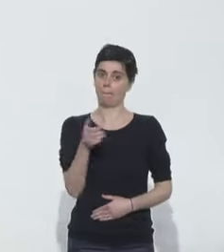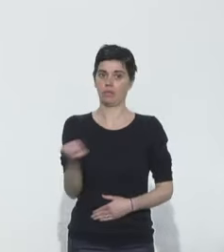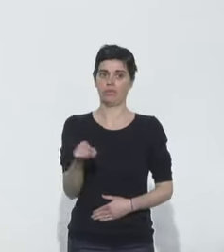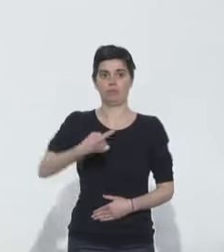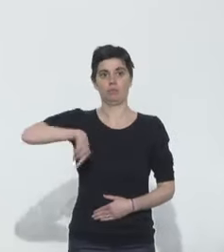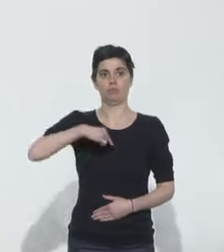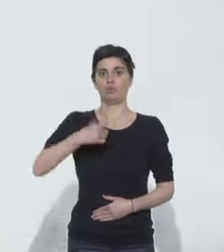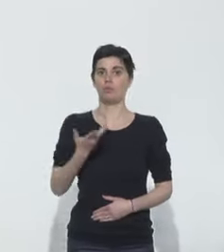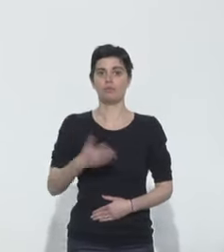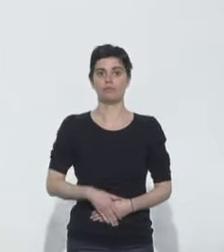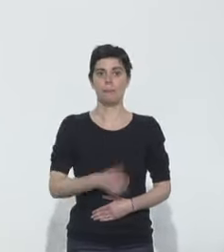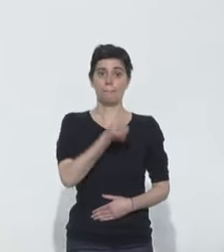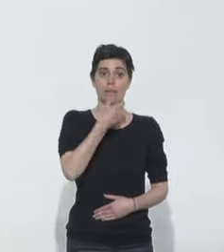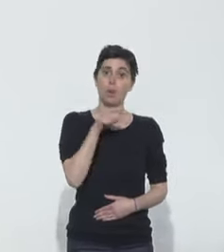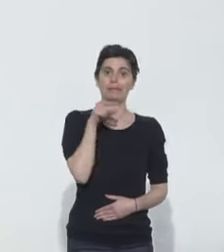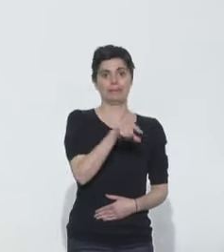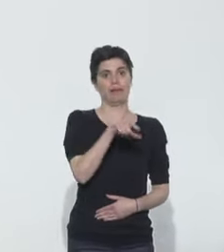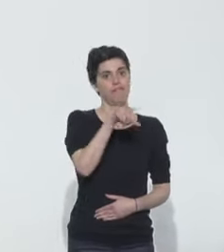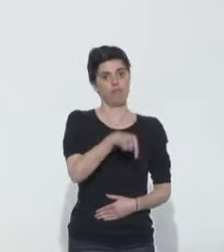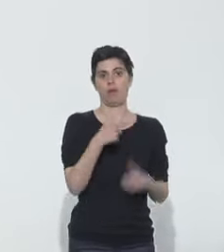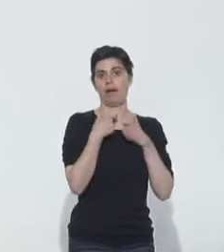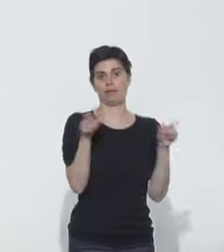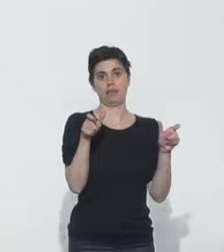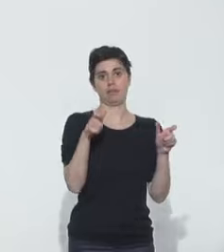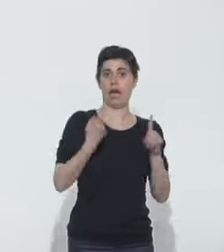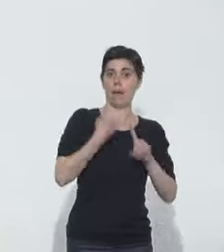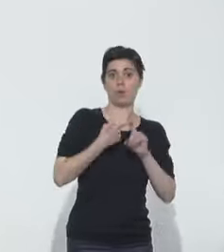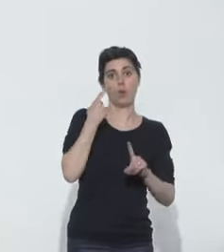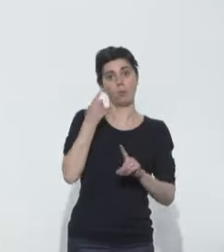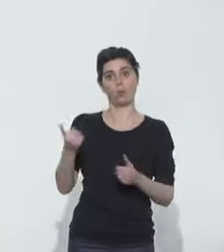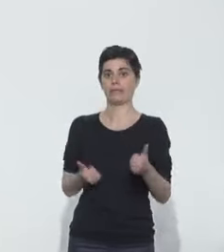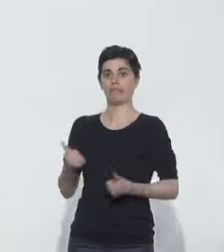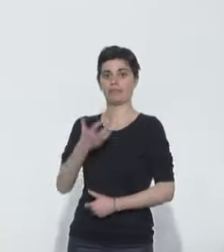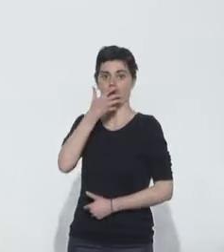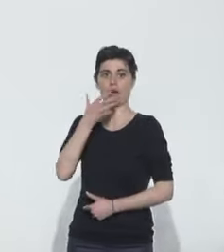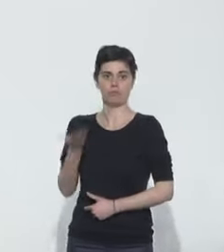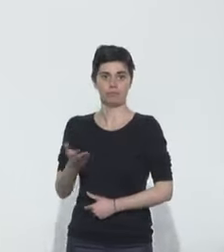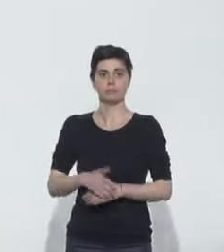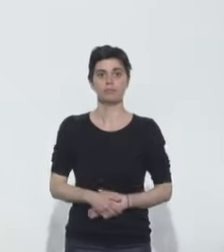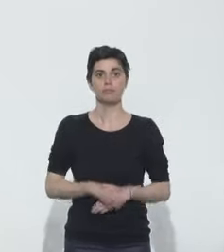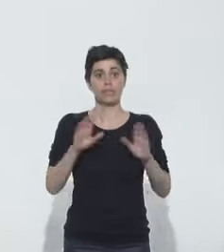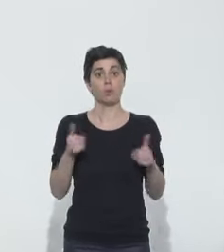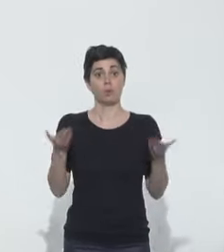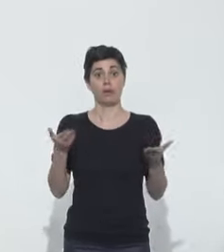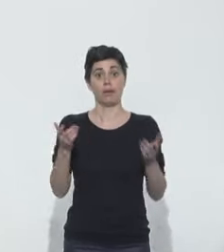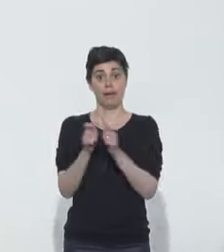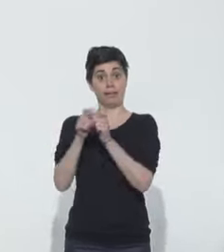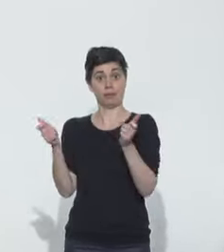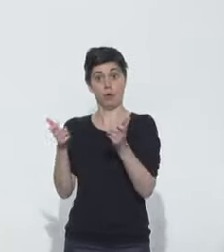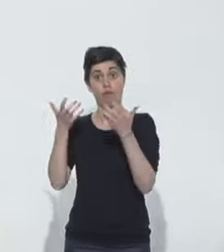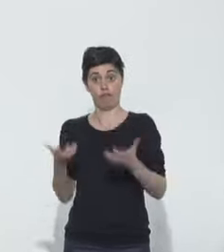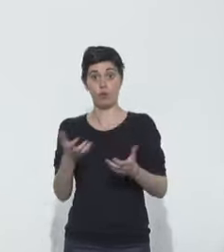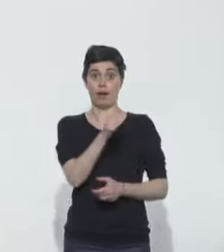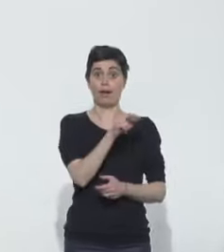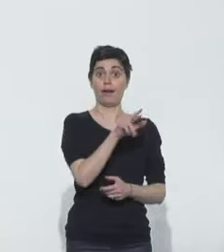'avoir accès à ces médicaments indispensables pour la réanimation. Et donc la demande des établissements, la demande des agences